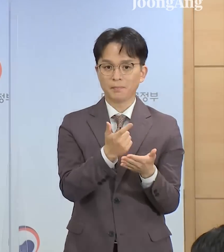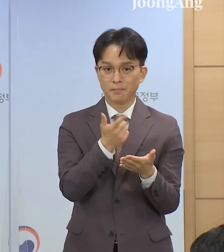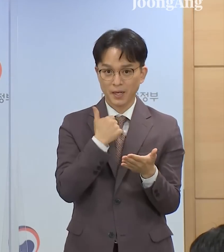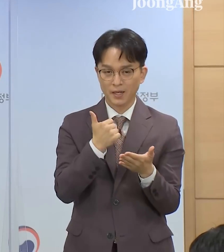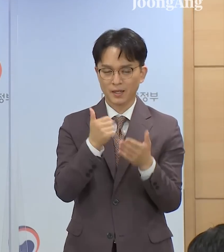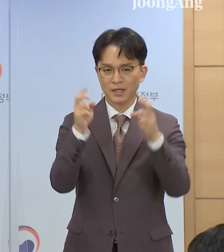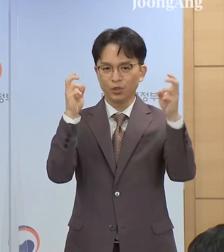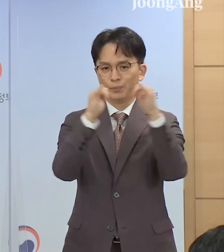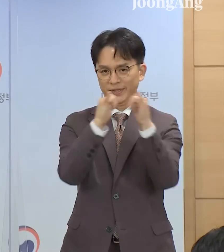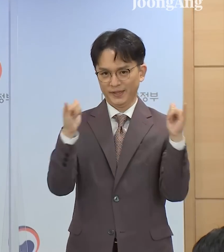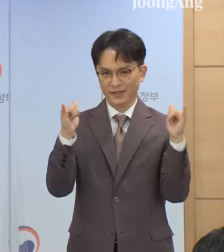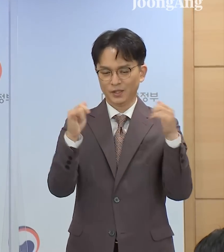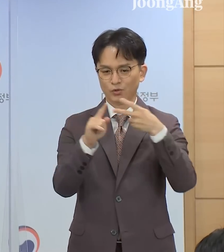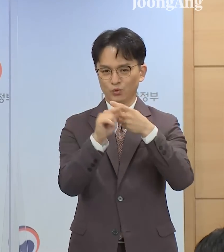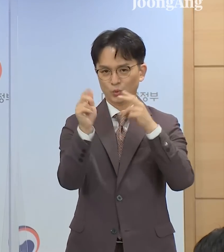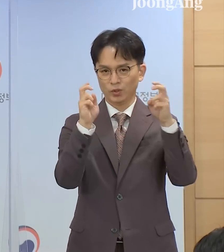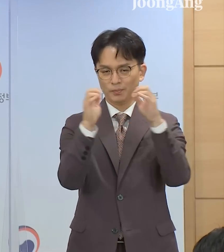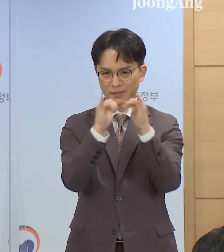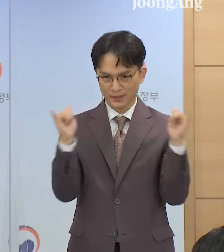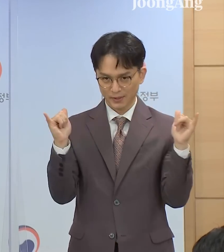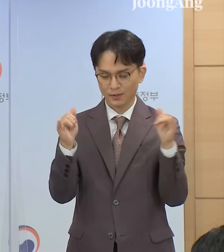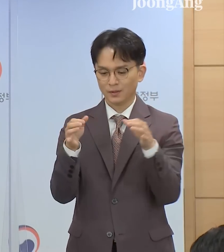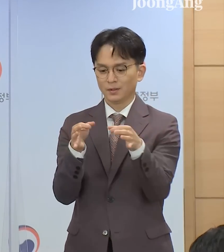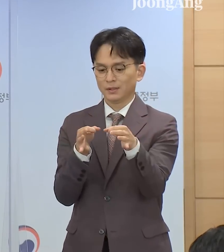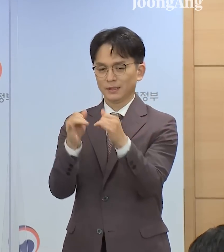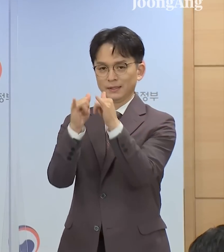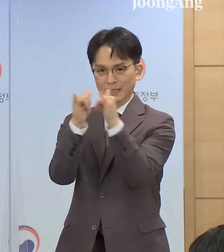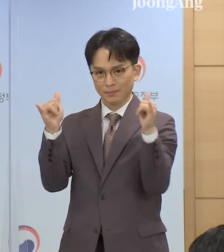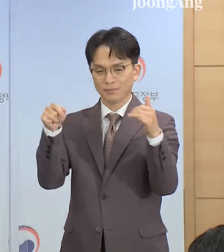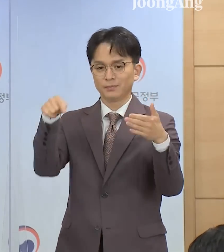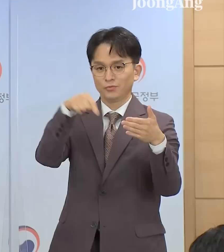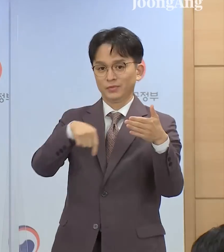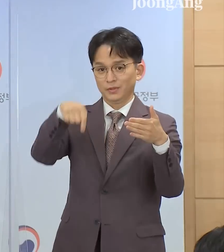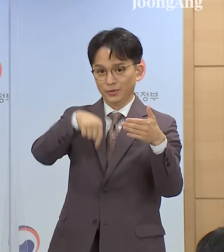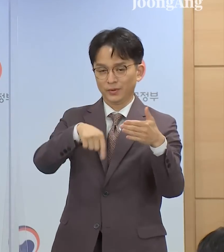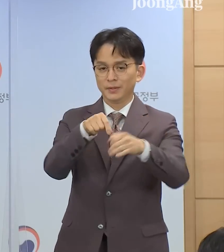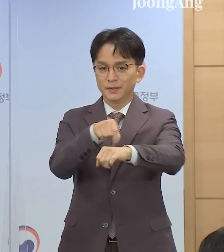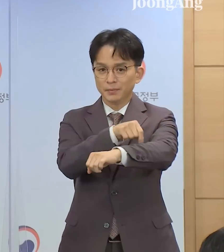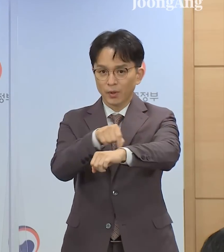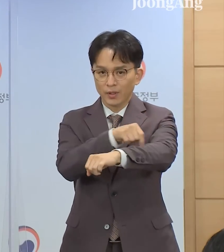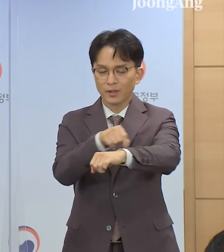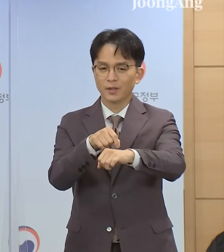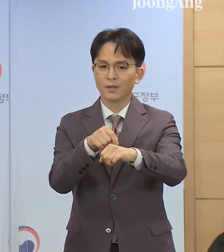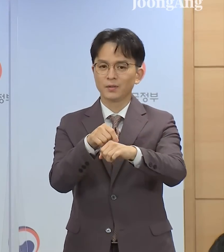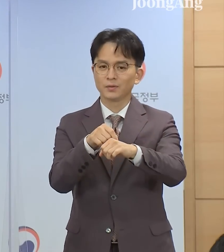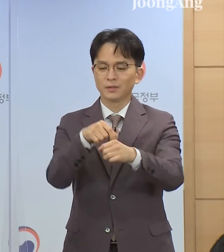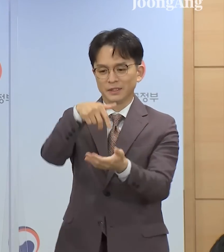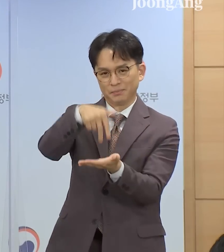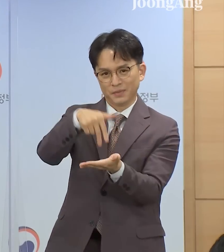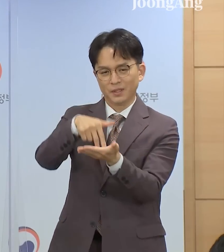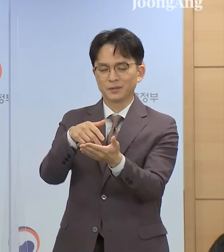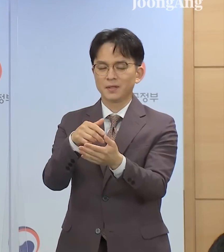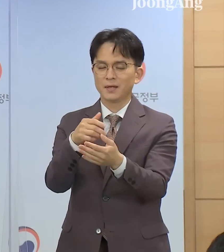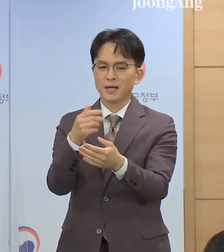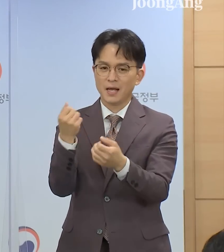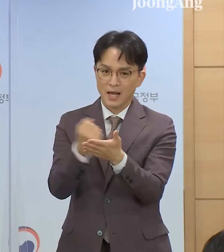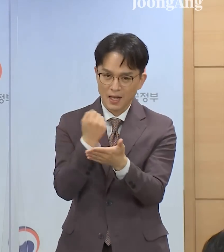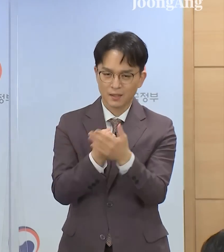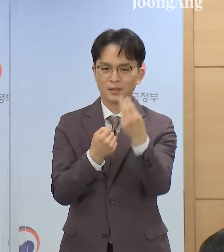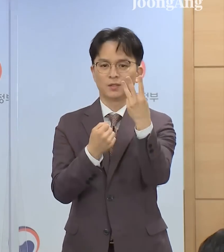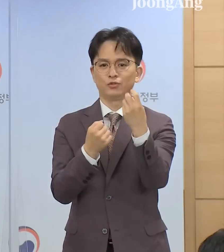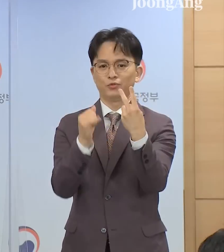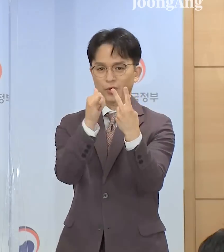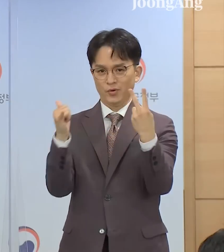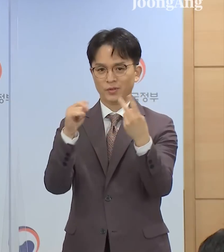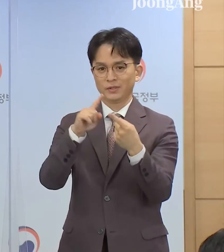중소기업인과 소상공인 중에서 특별히 참작할 만한 사정이 있는 32명에 대해서는